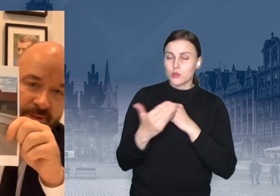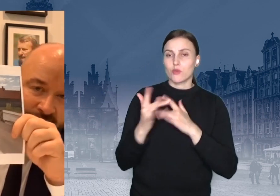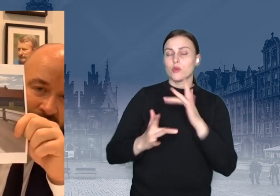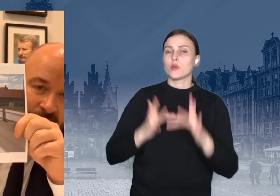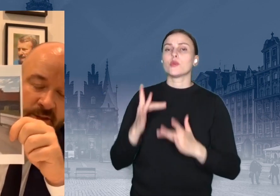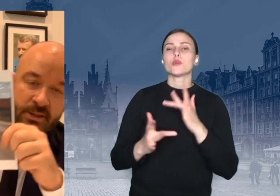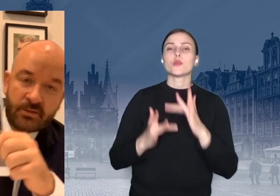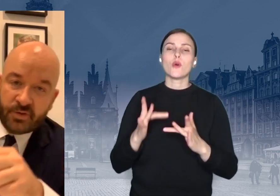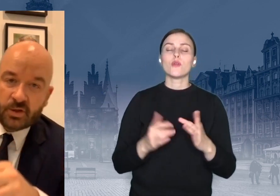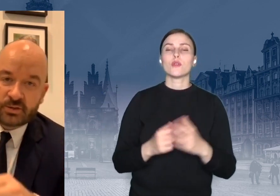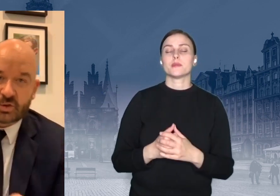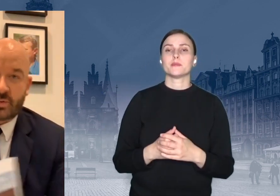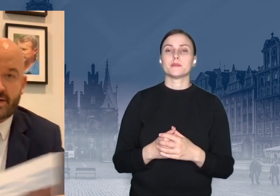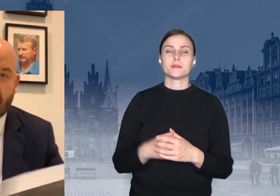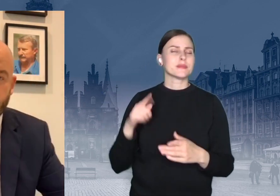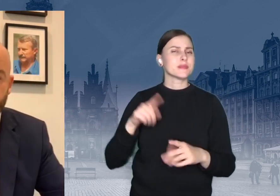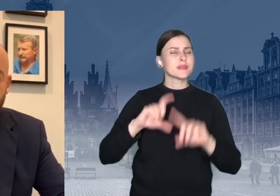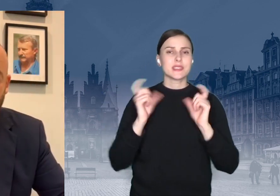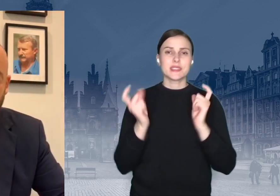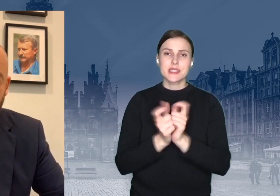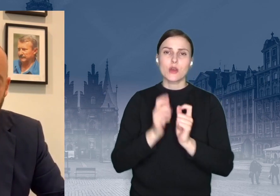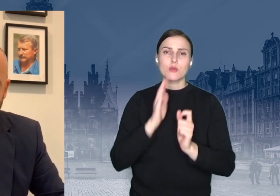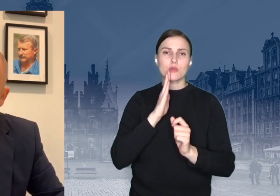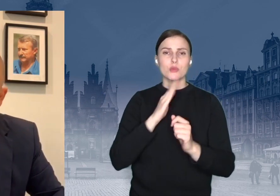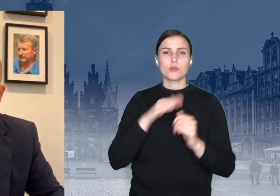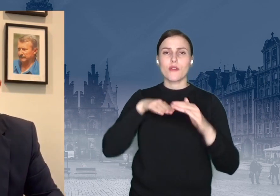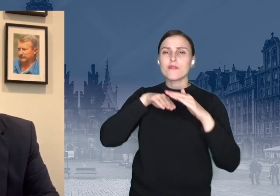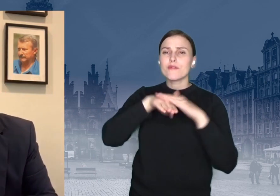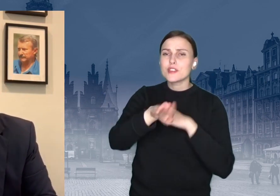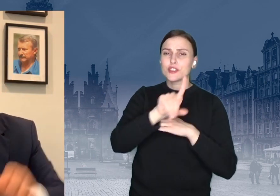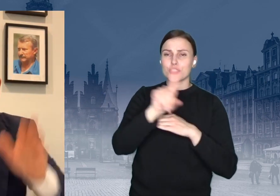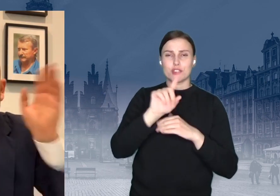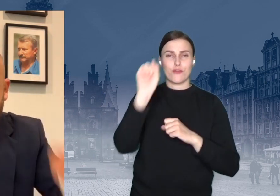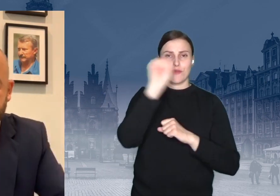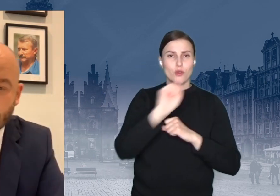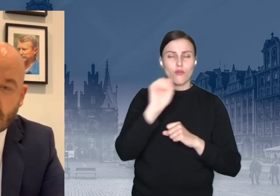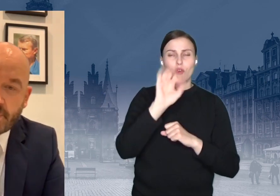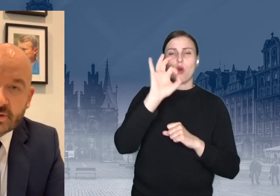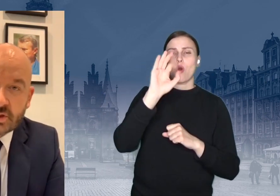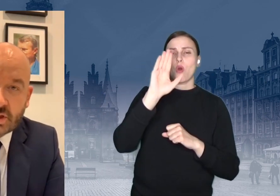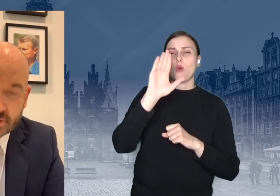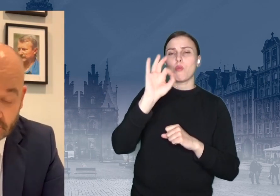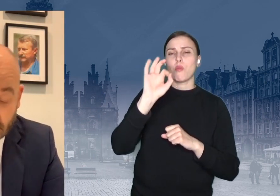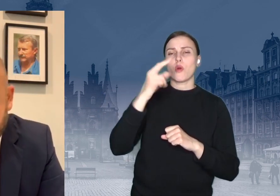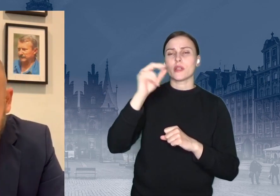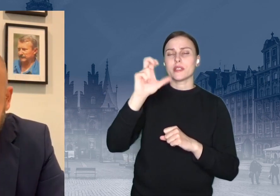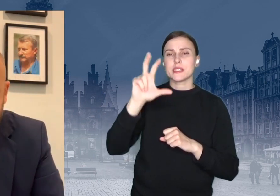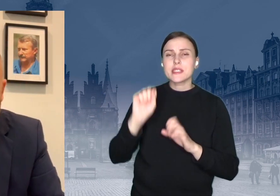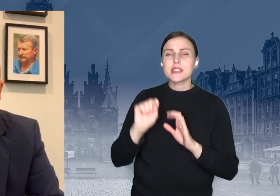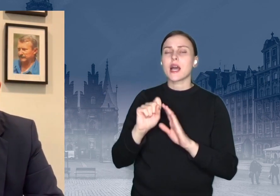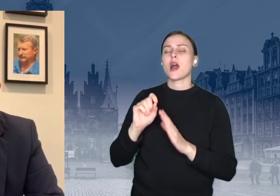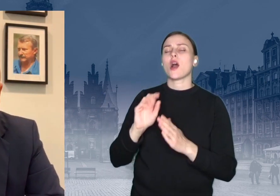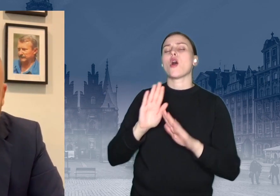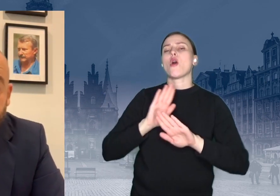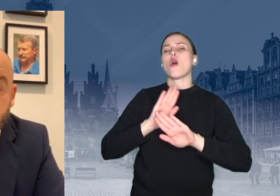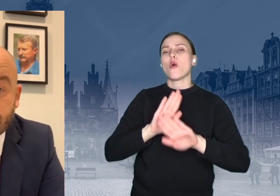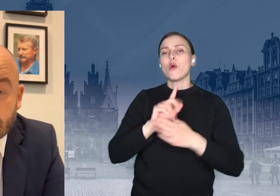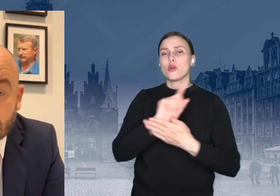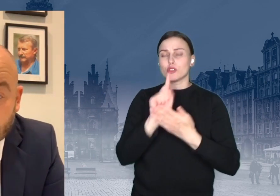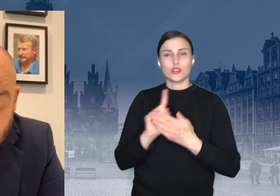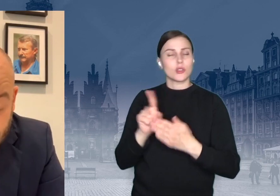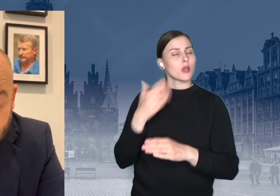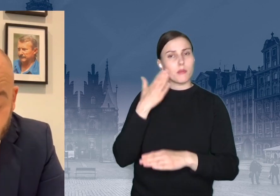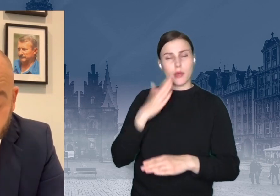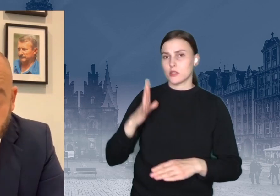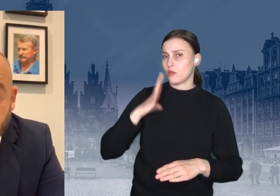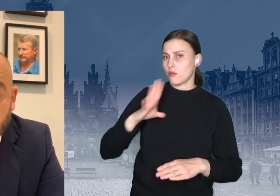No i w ogóle to całe zadanie, czyli ten wylot z Wrocławia, Obronicką w stronę Obronik Śląskich, to jest zadanie warte, moi drodzy, ponad